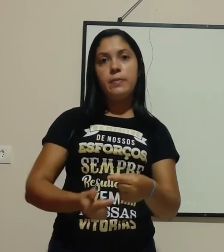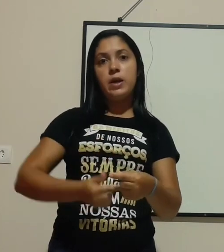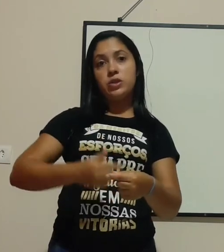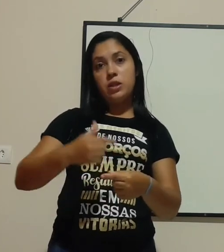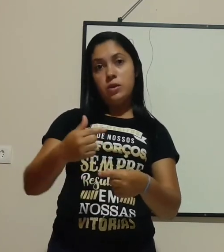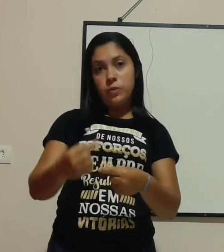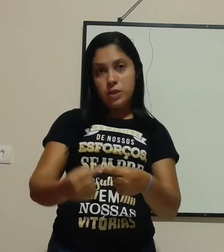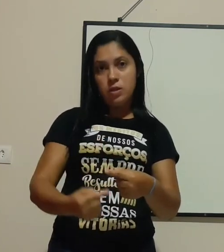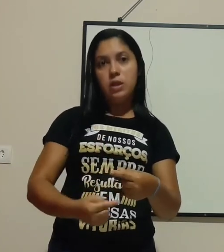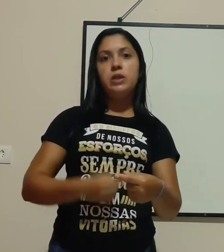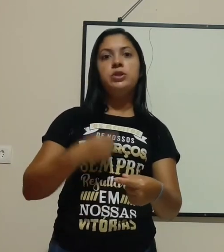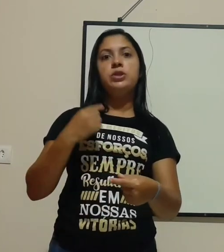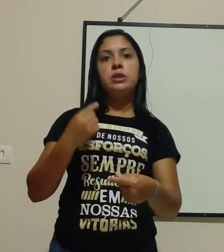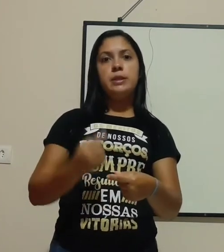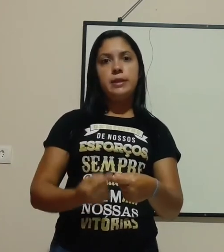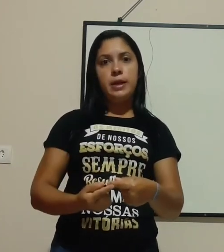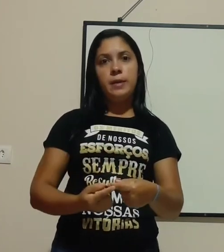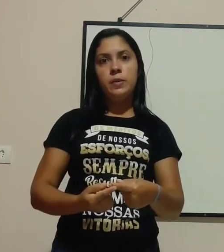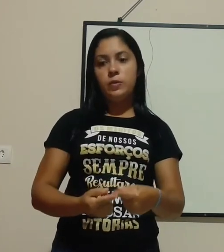plástica. Ela é um isolante térmico.